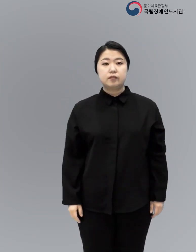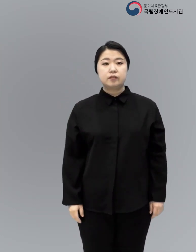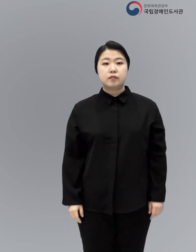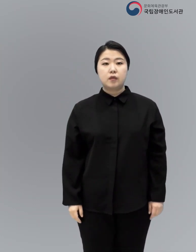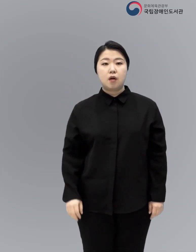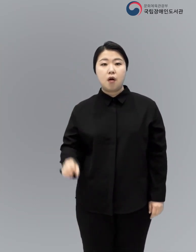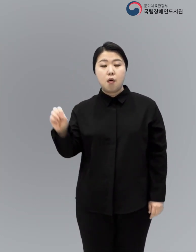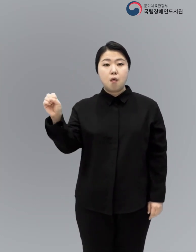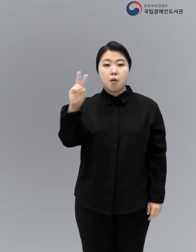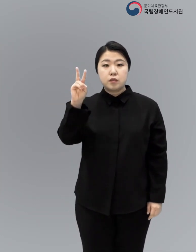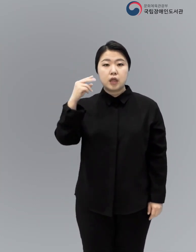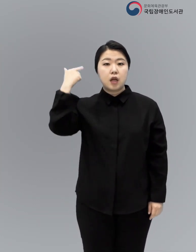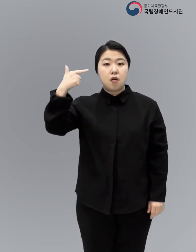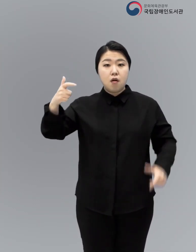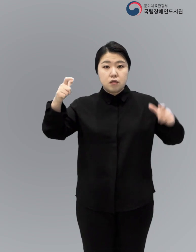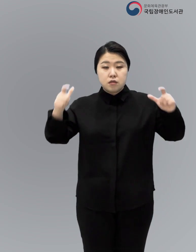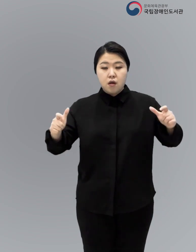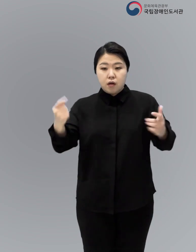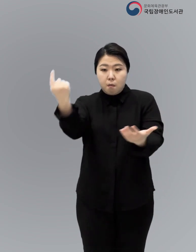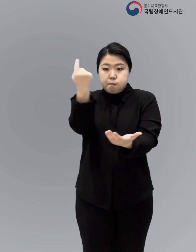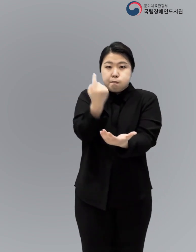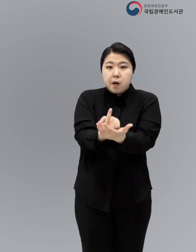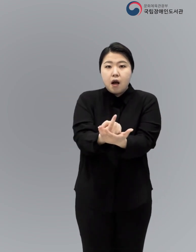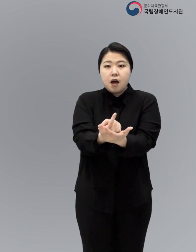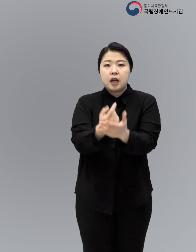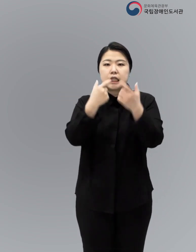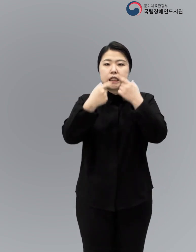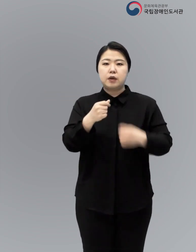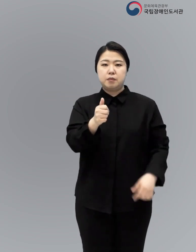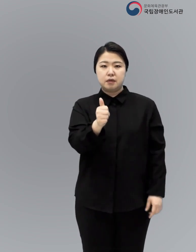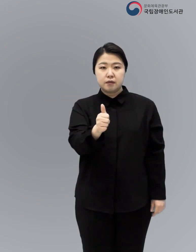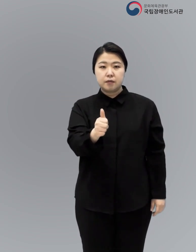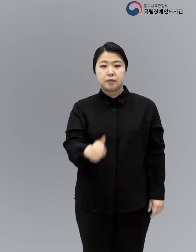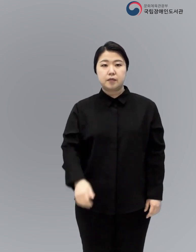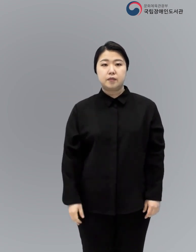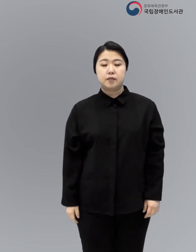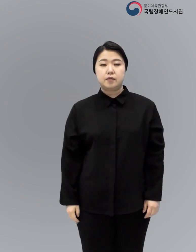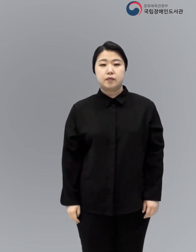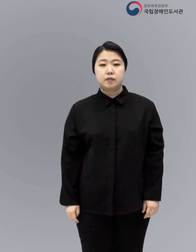하지만 악몽처럼 런던 한복판에 나타난 드라큘라 백작